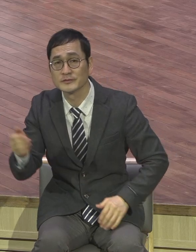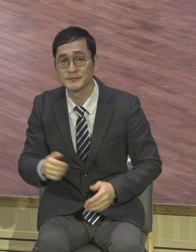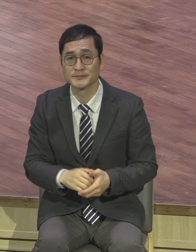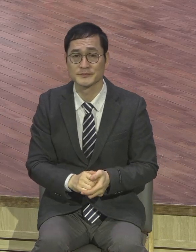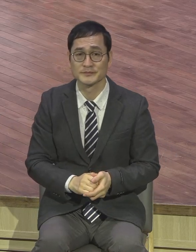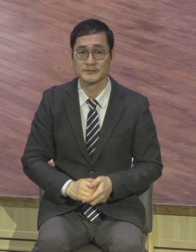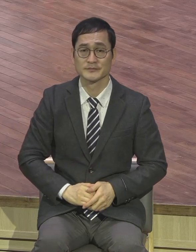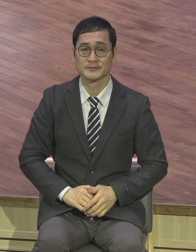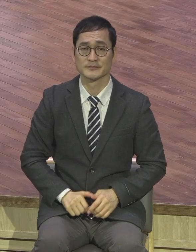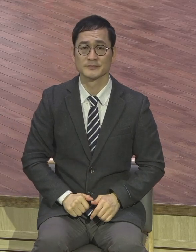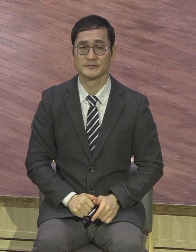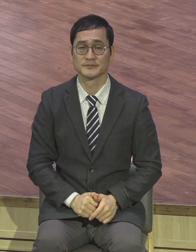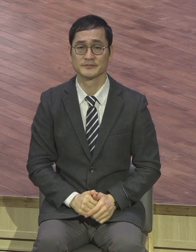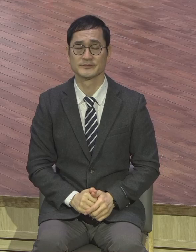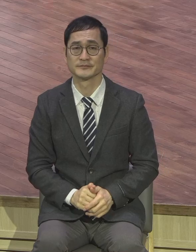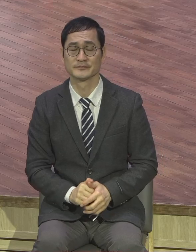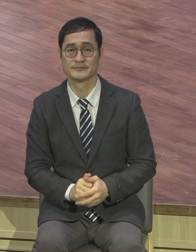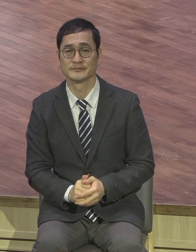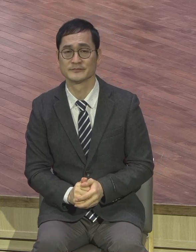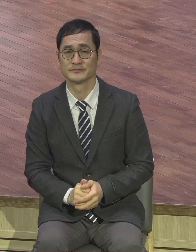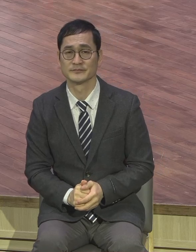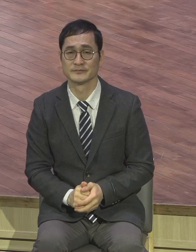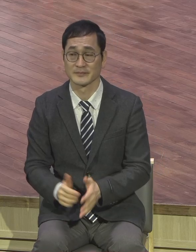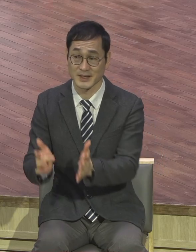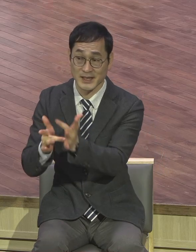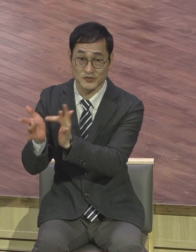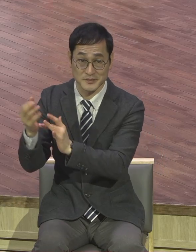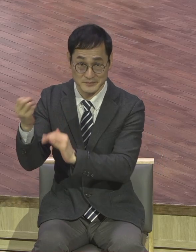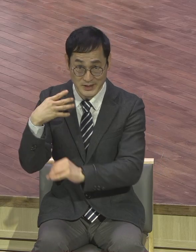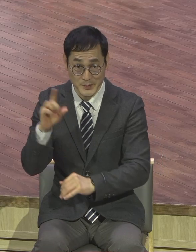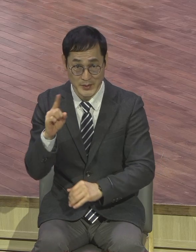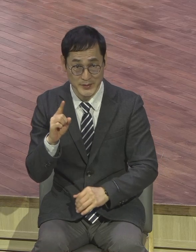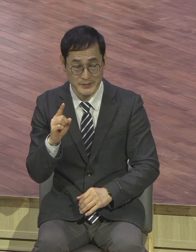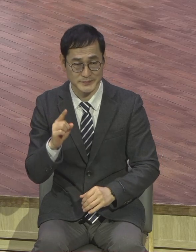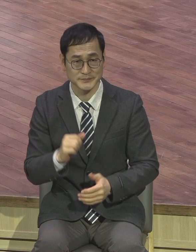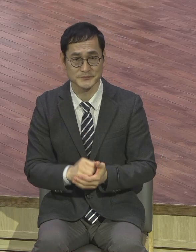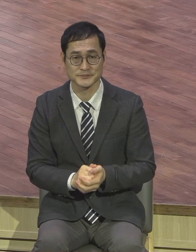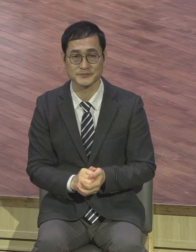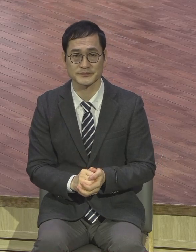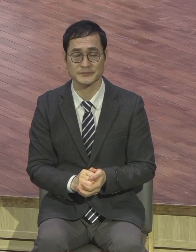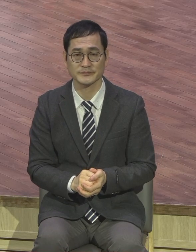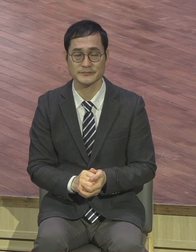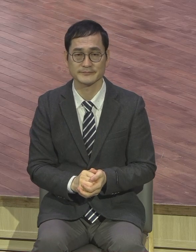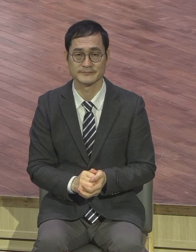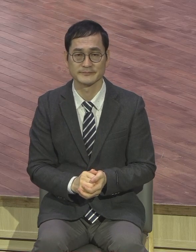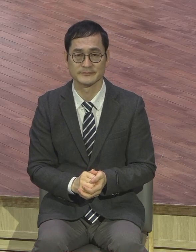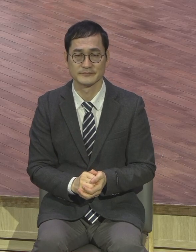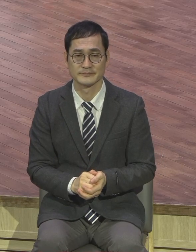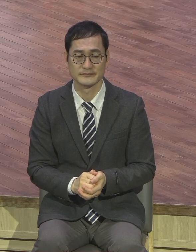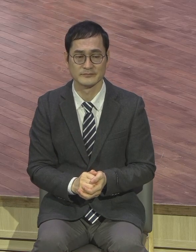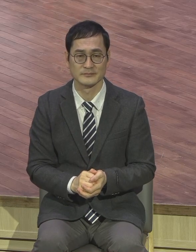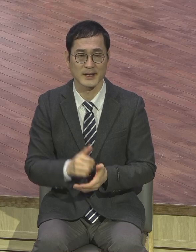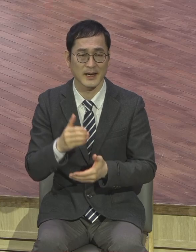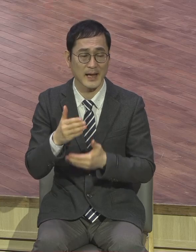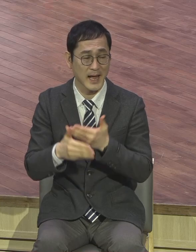예수님께서 세 마디로 간단하게 답변했습니다. 하나님의 나라는